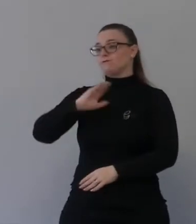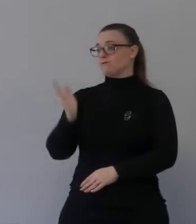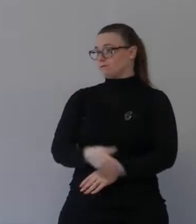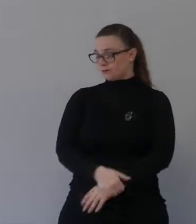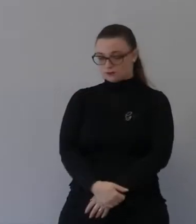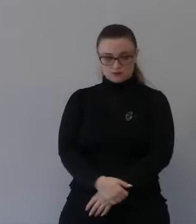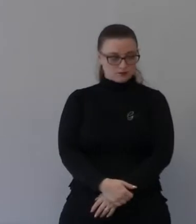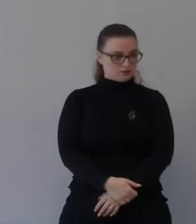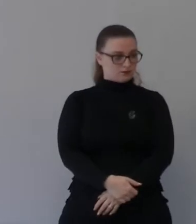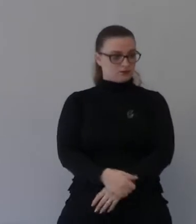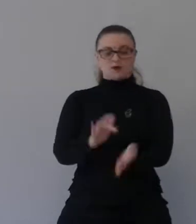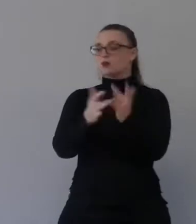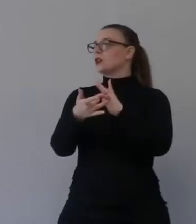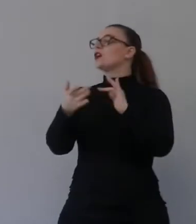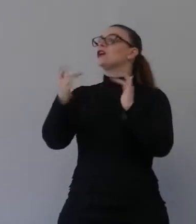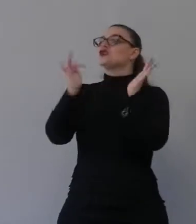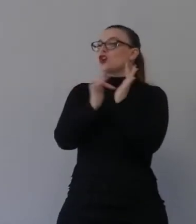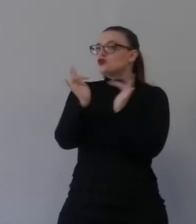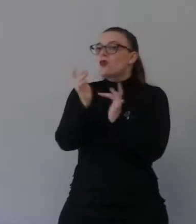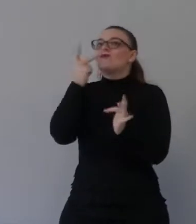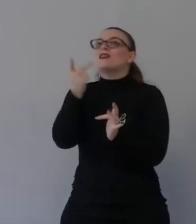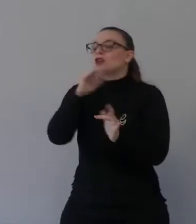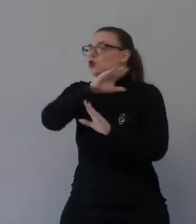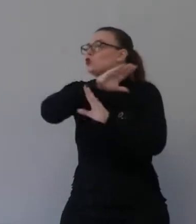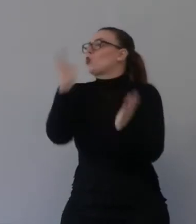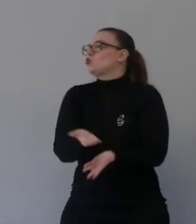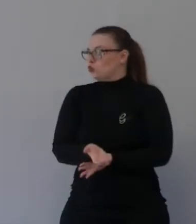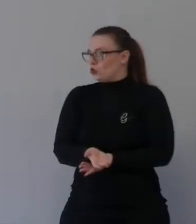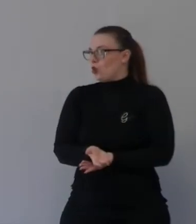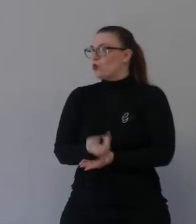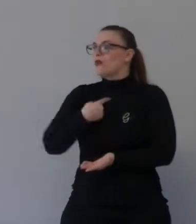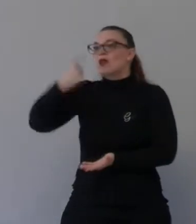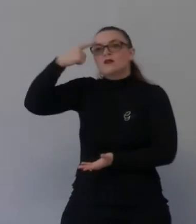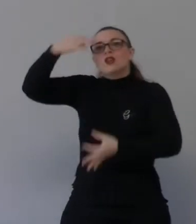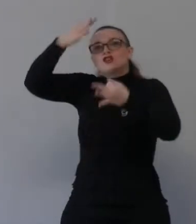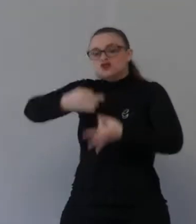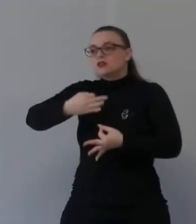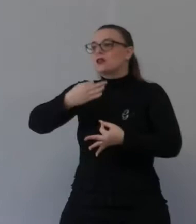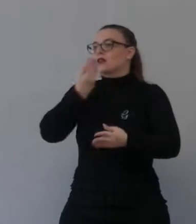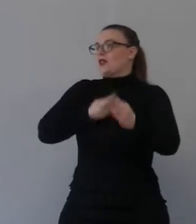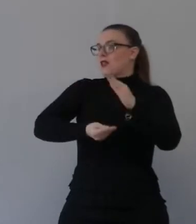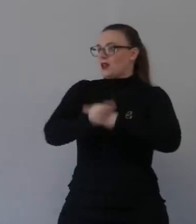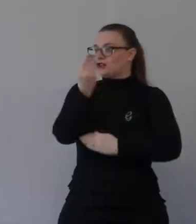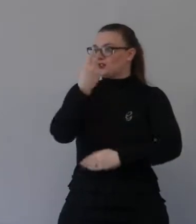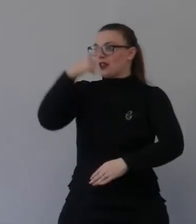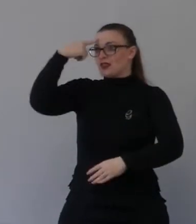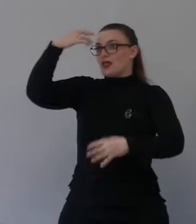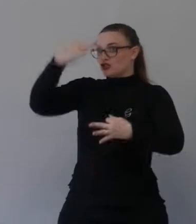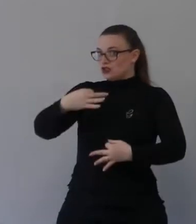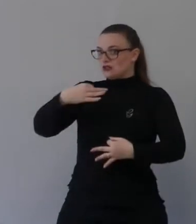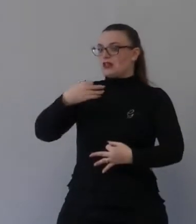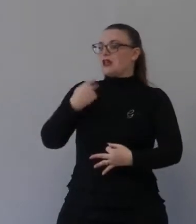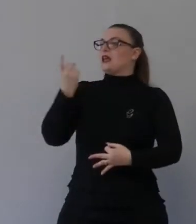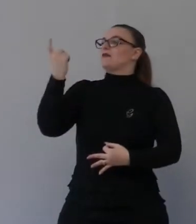Gesù vede vede tutto questo e decide di venire a andare viene a causa delle povertà delle